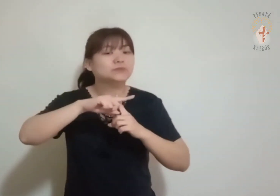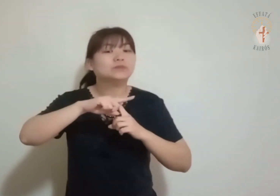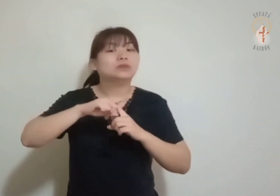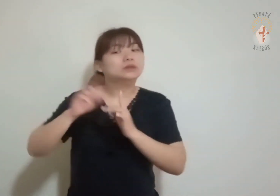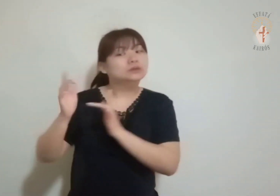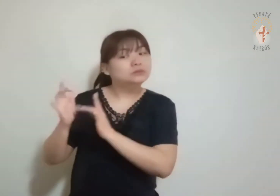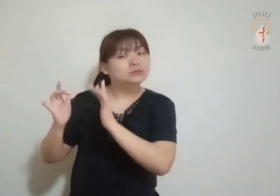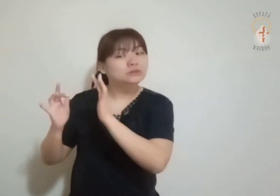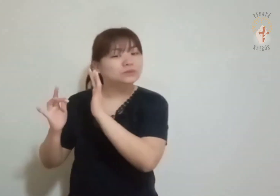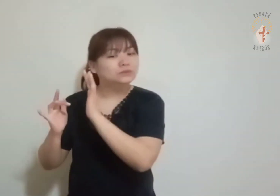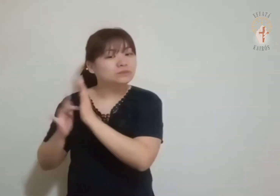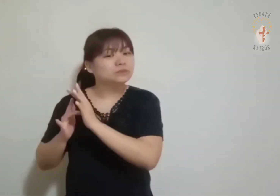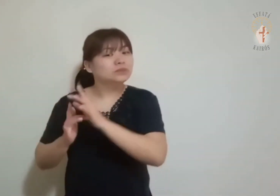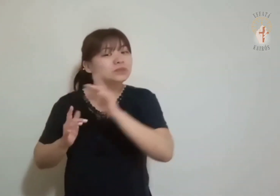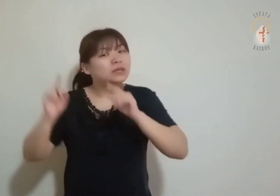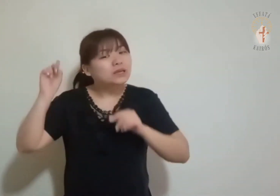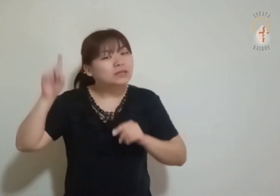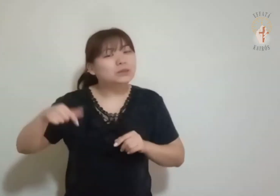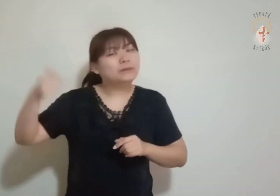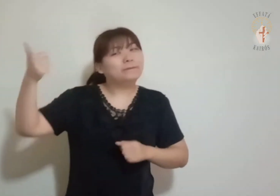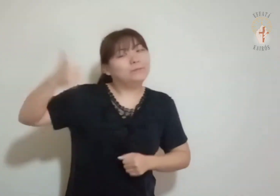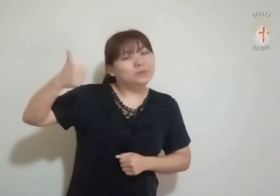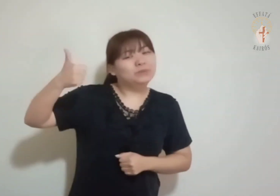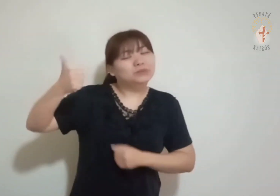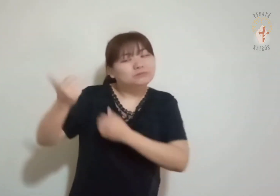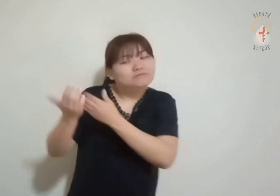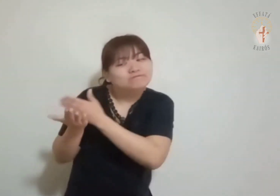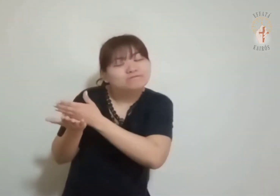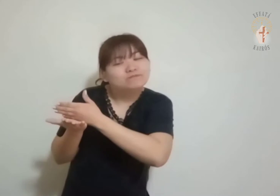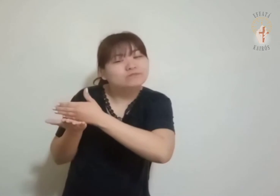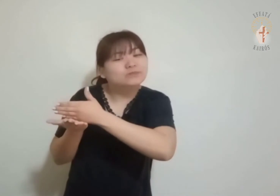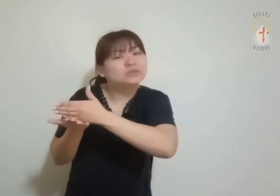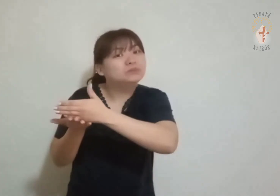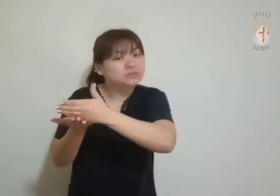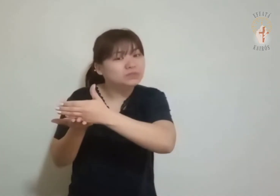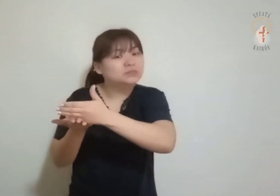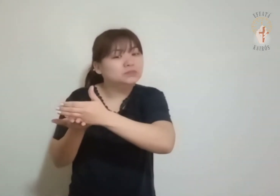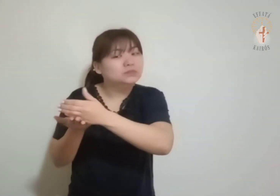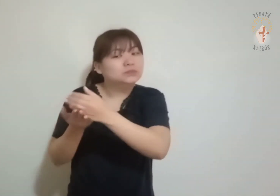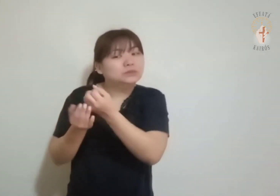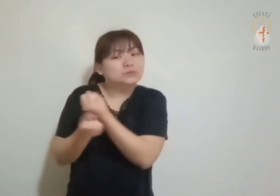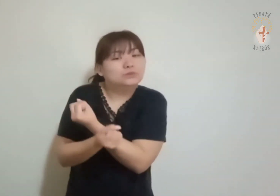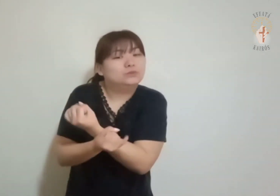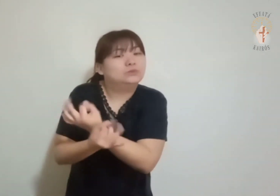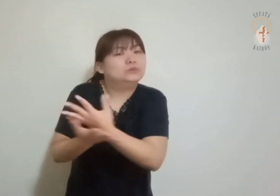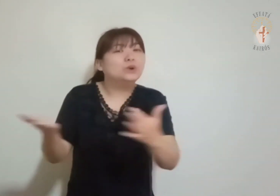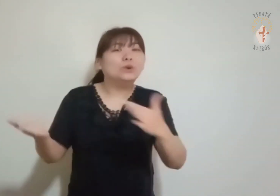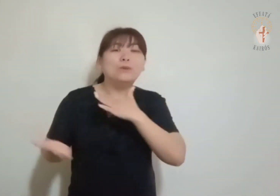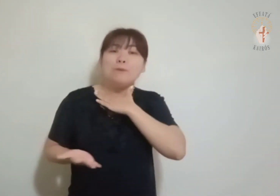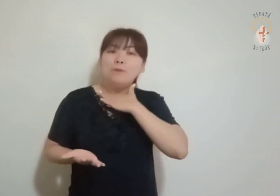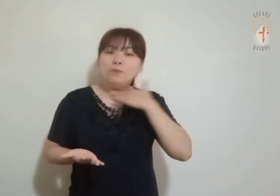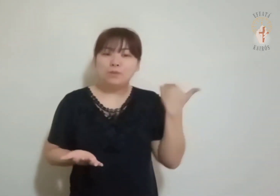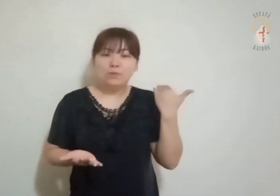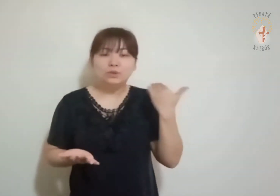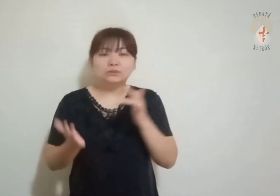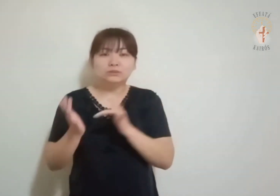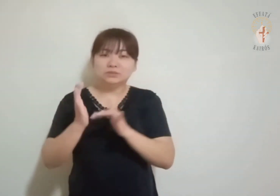Ele é o princípio, o primogênito dentre os